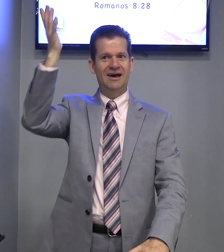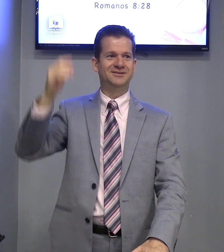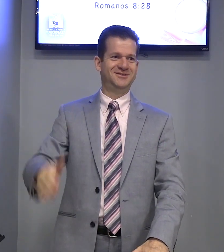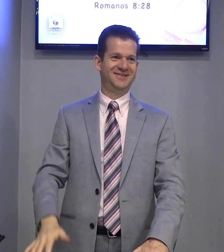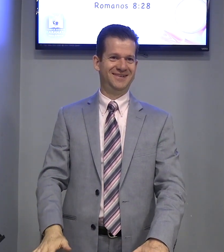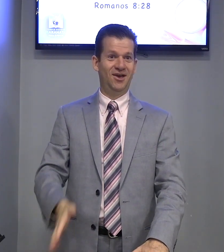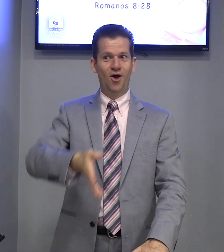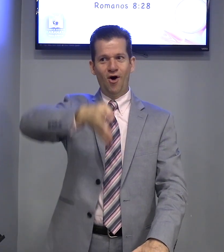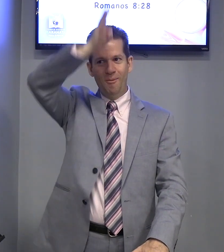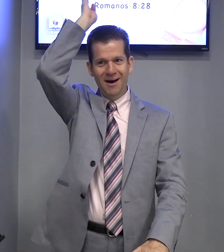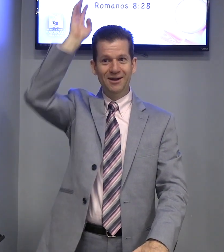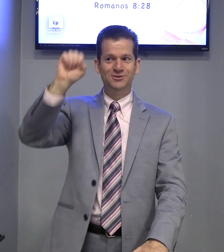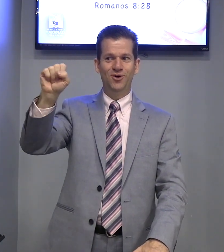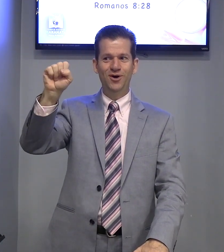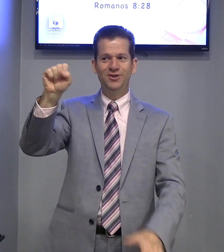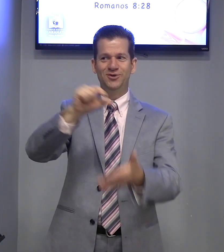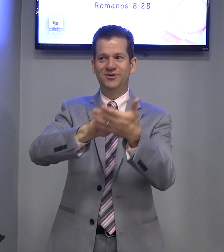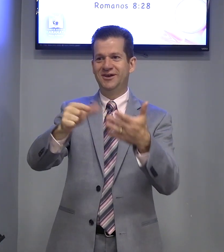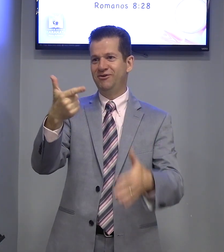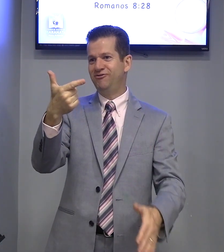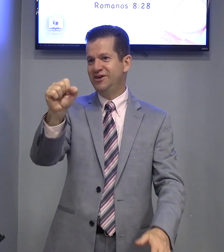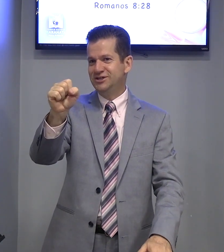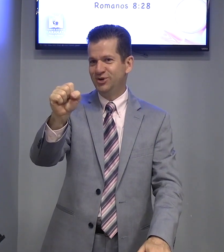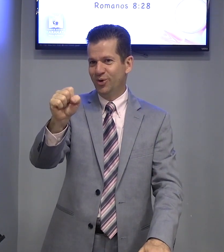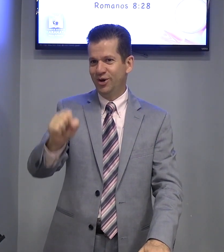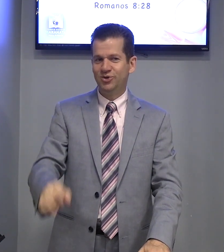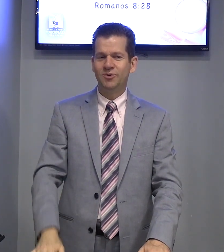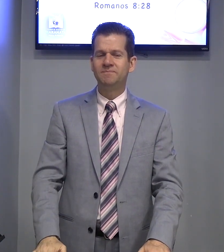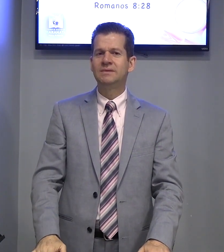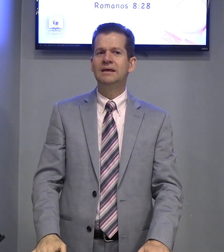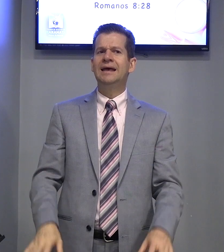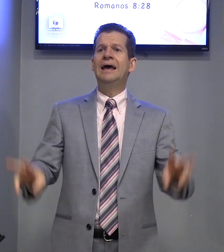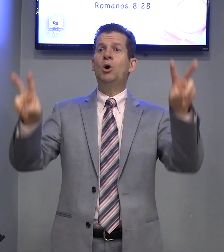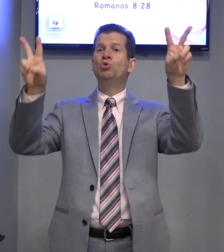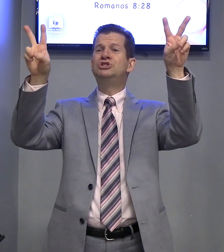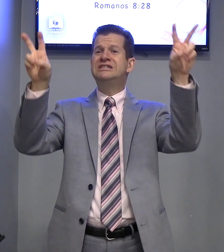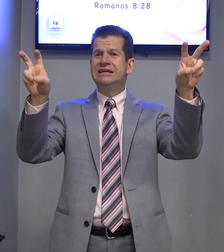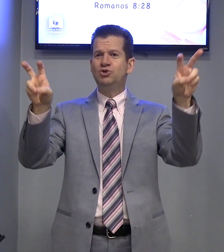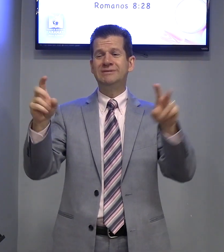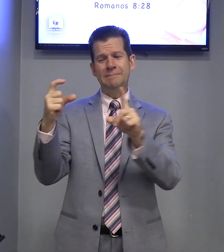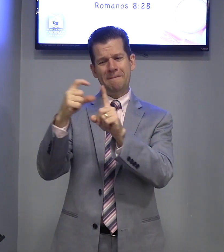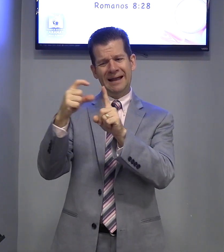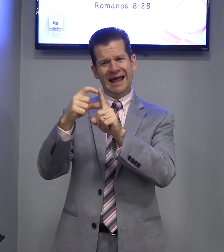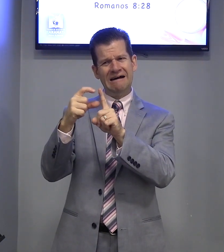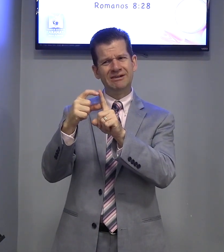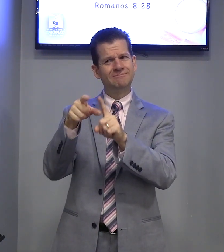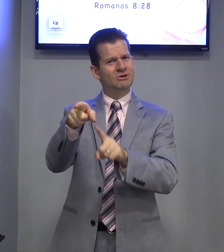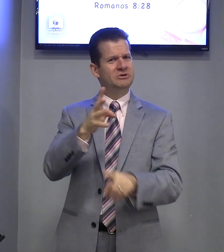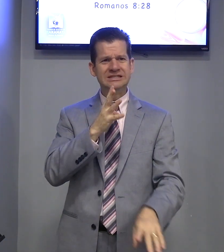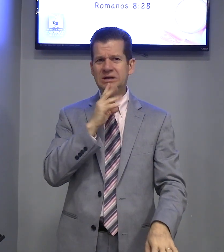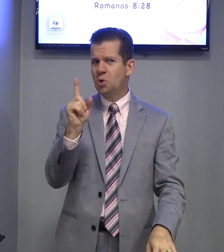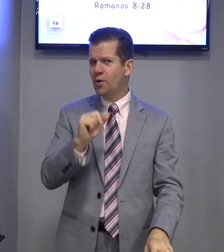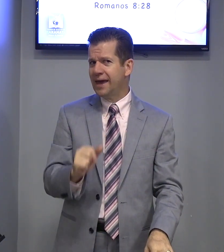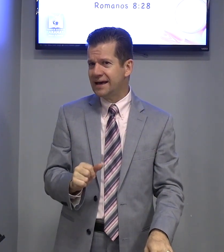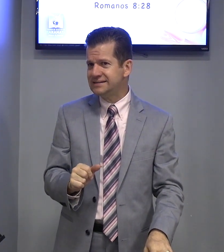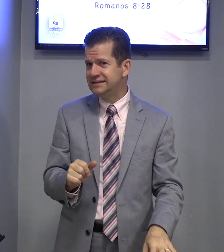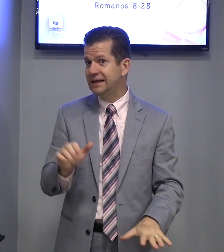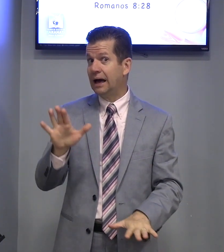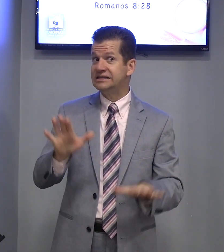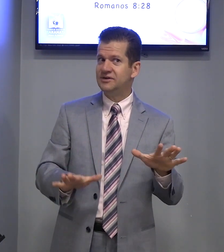fácil? Romanos, 8, 28. O Tito tem uma palavra que você não conhece, às